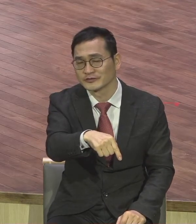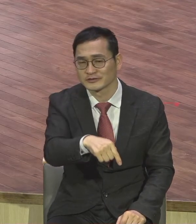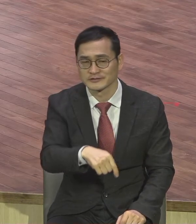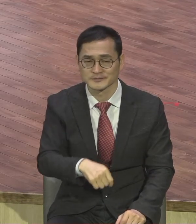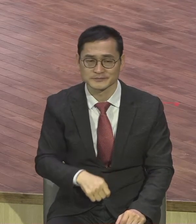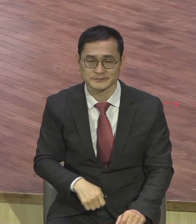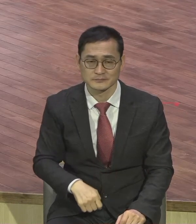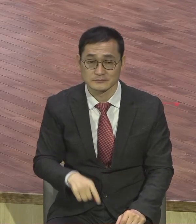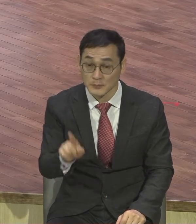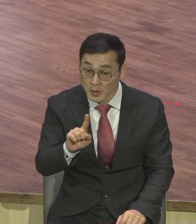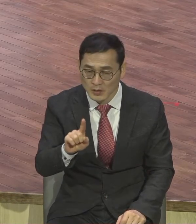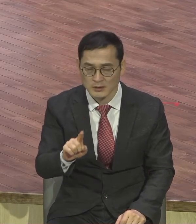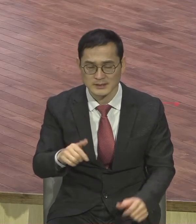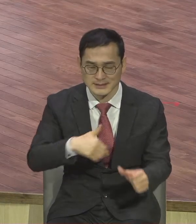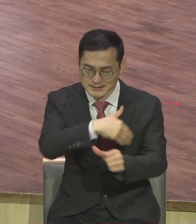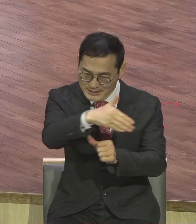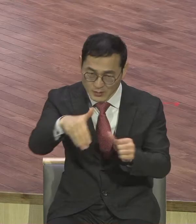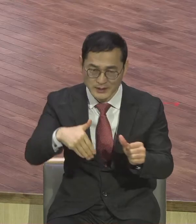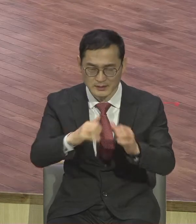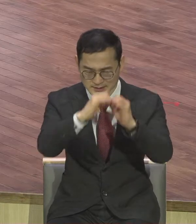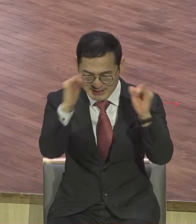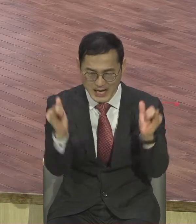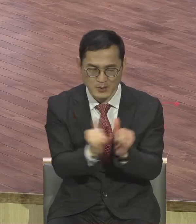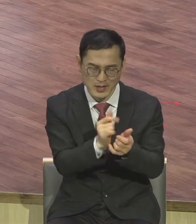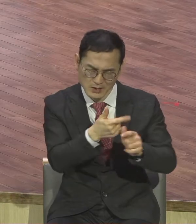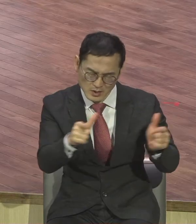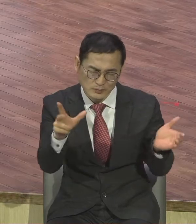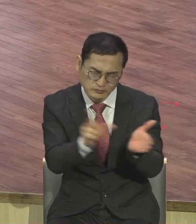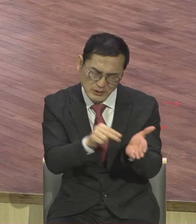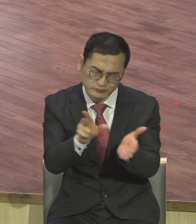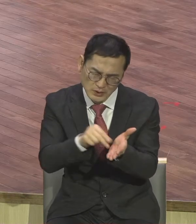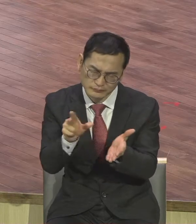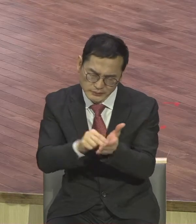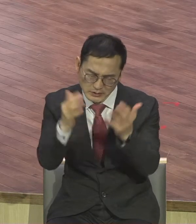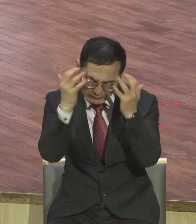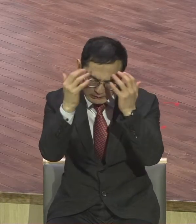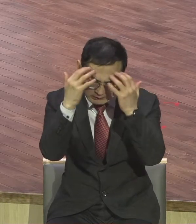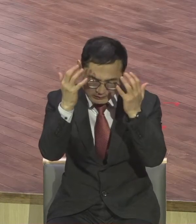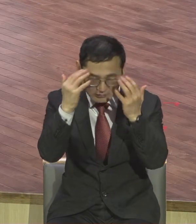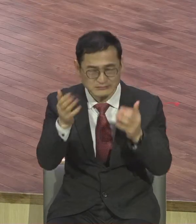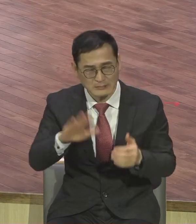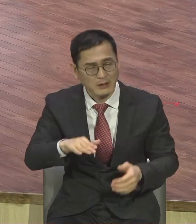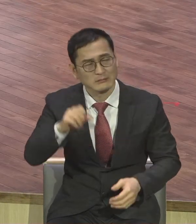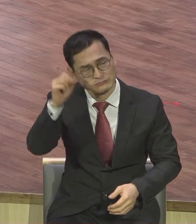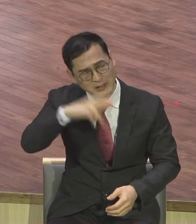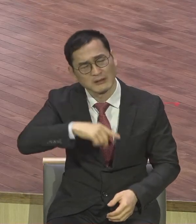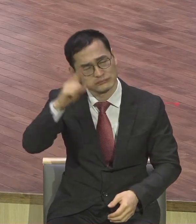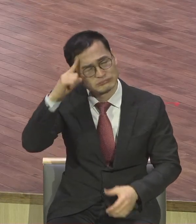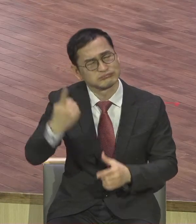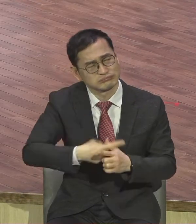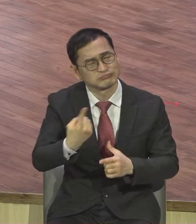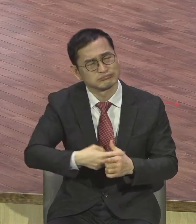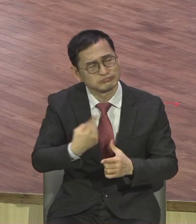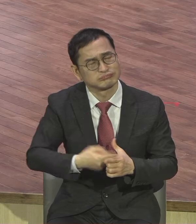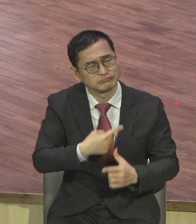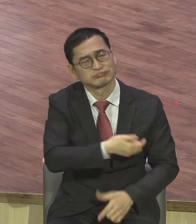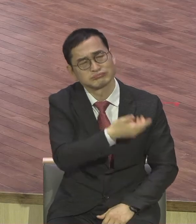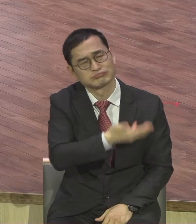환경 속에서 문제의 사건 속에서 막연하고 무의식적으로